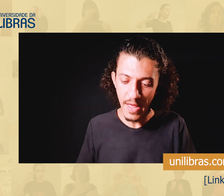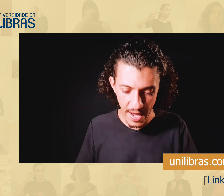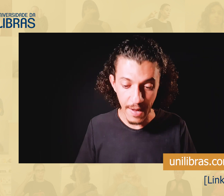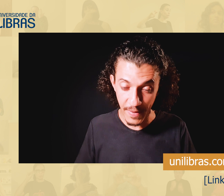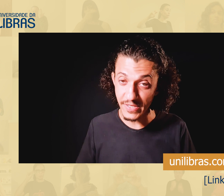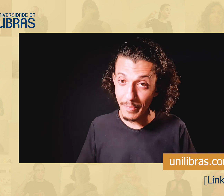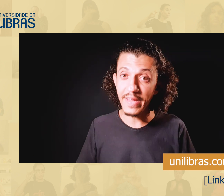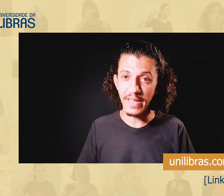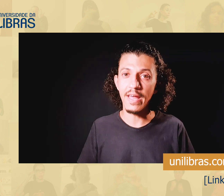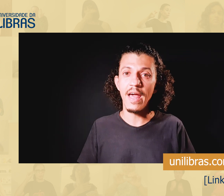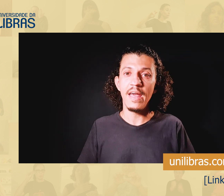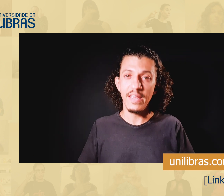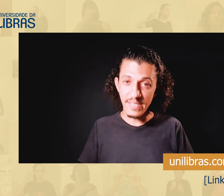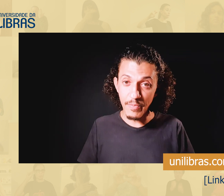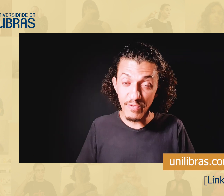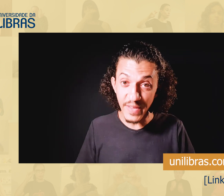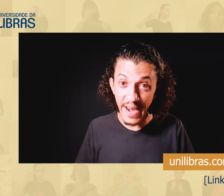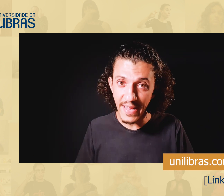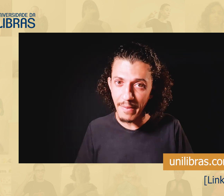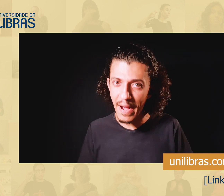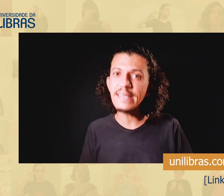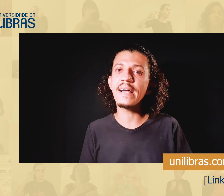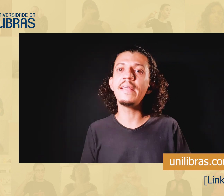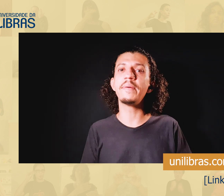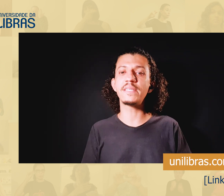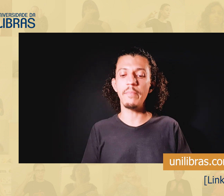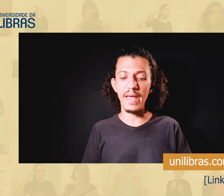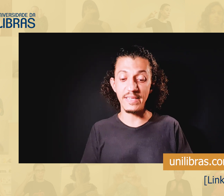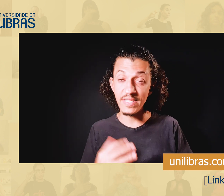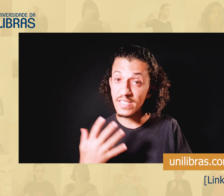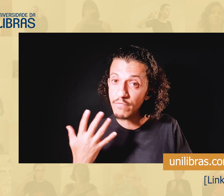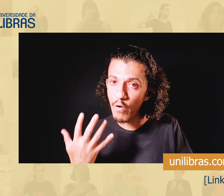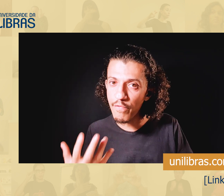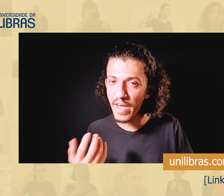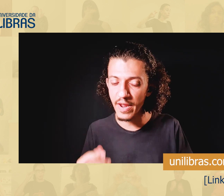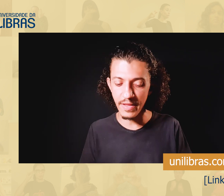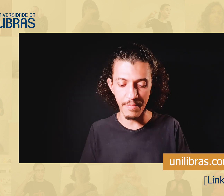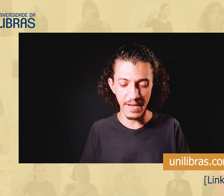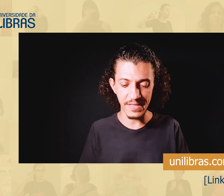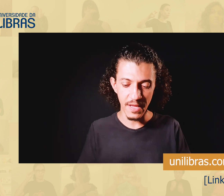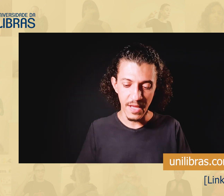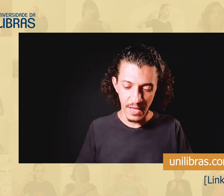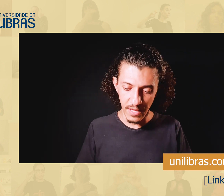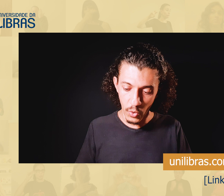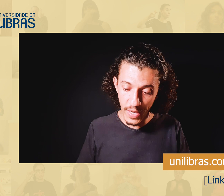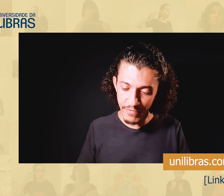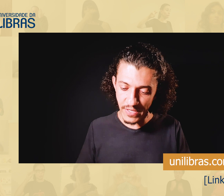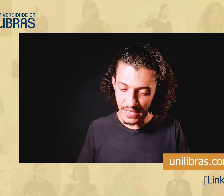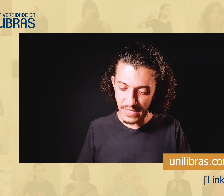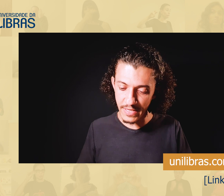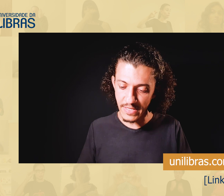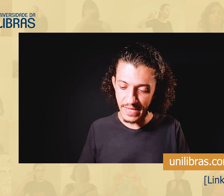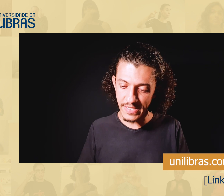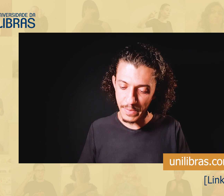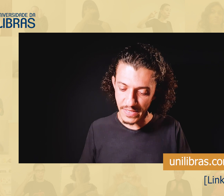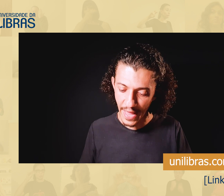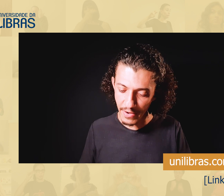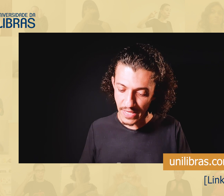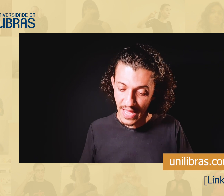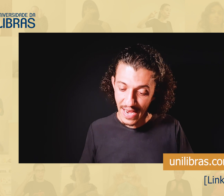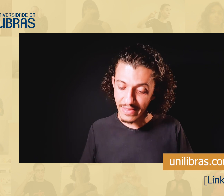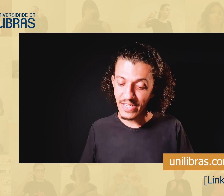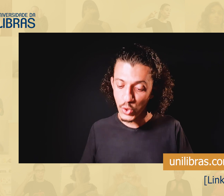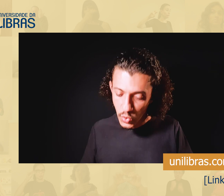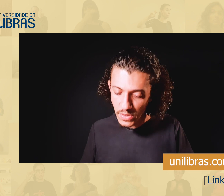pessoa é capaz de aprender e se aprofundar ainda mais na Libras também, se desenvolver ainda mais. O livro escrito em Design e